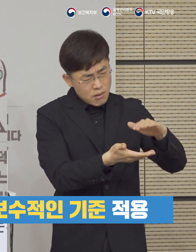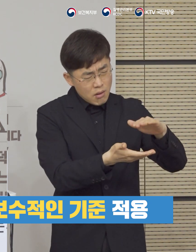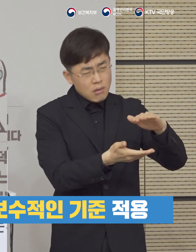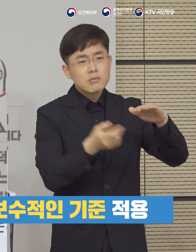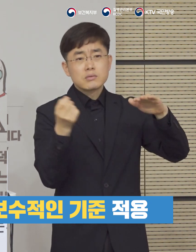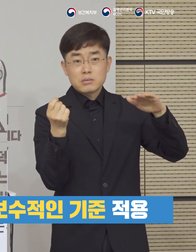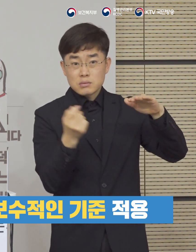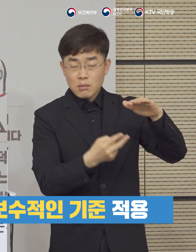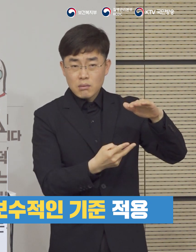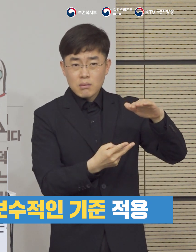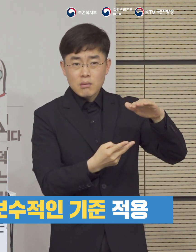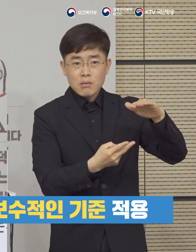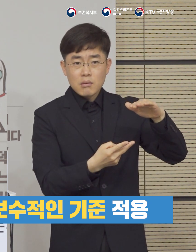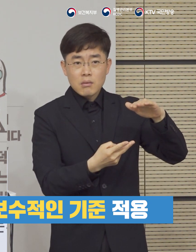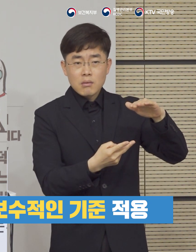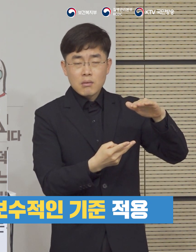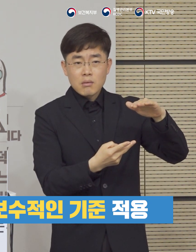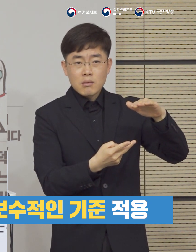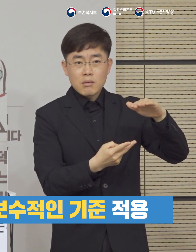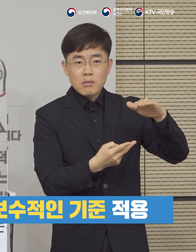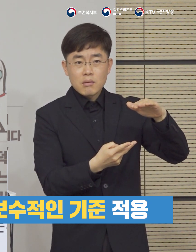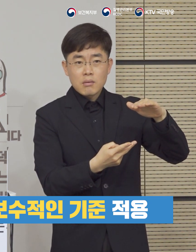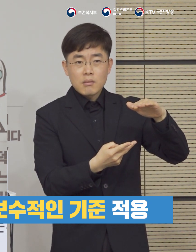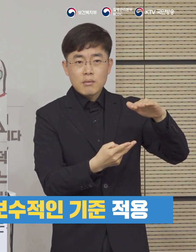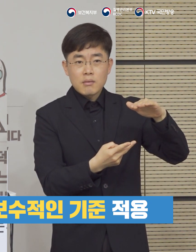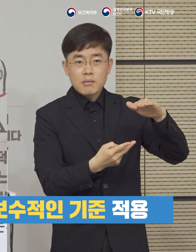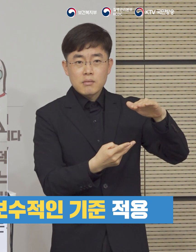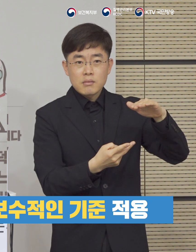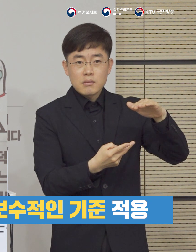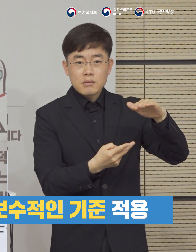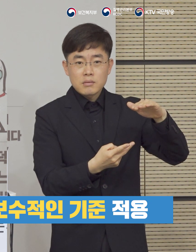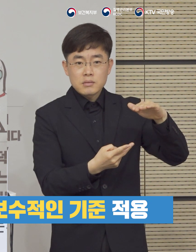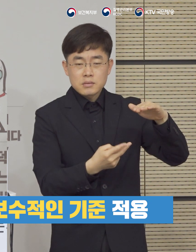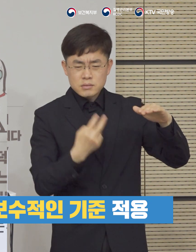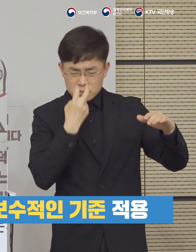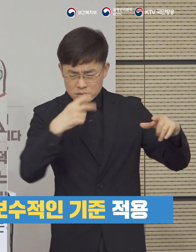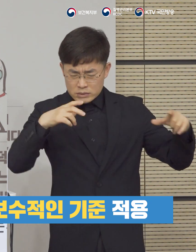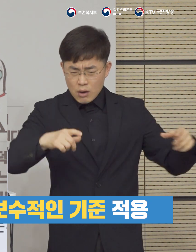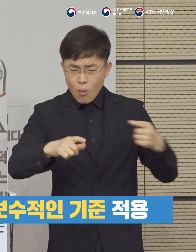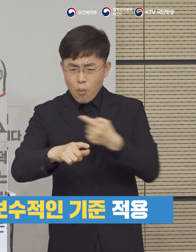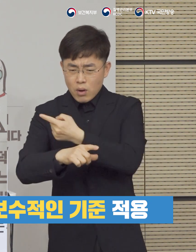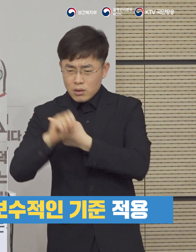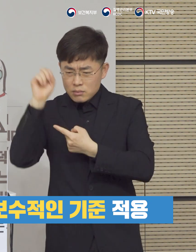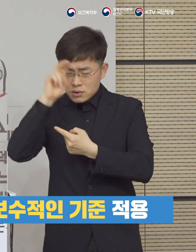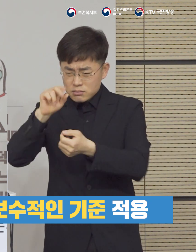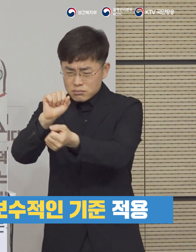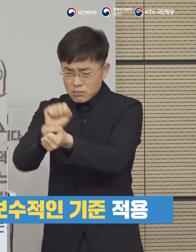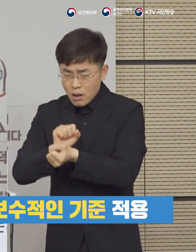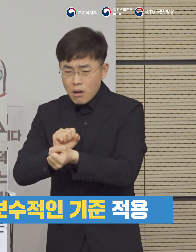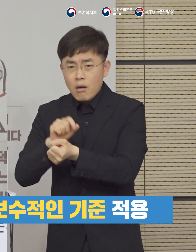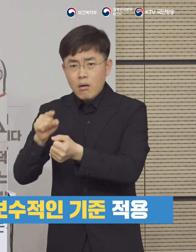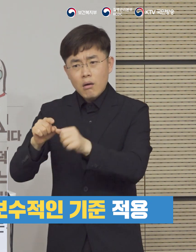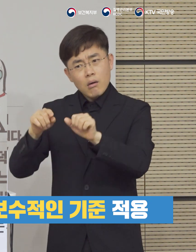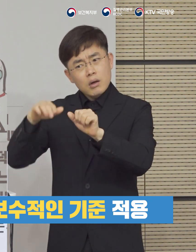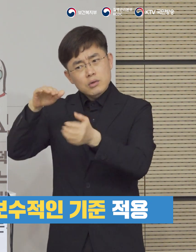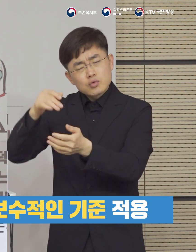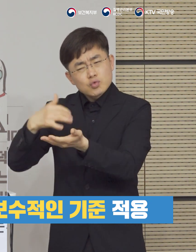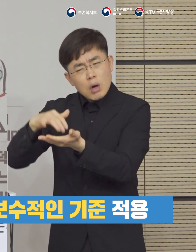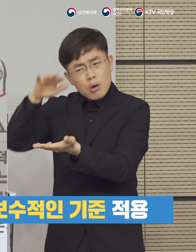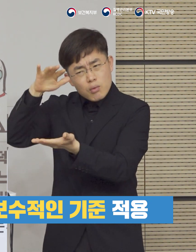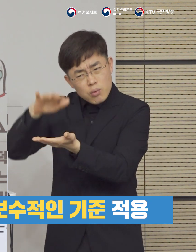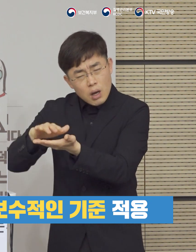발생하는 확진 환자 수나 확진의 감염병 경로가